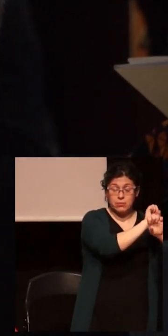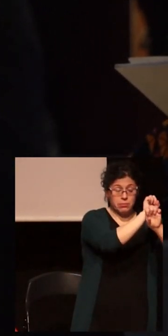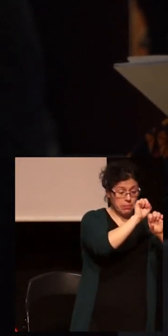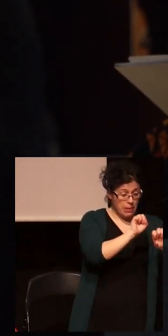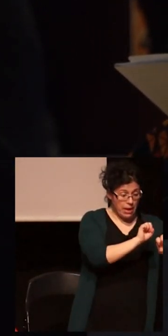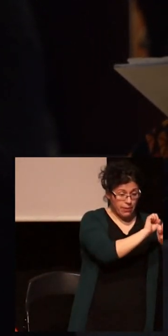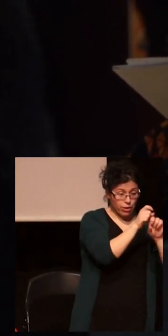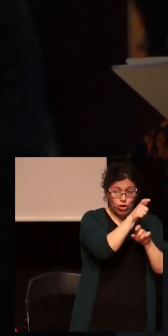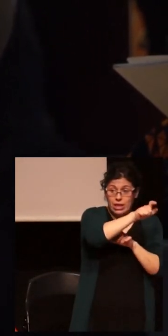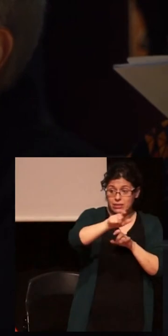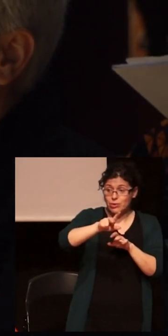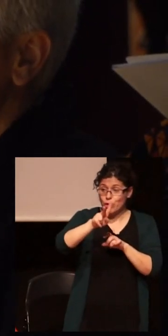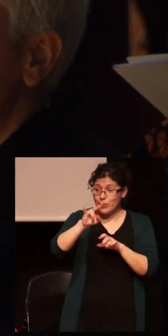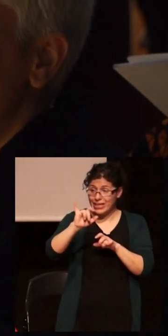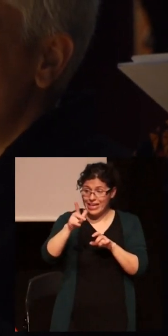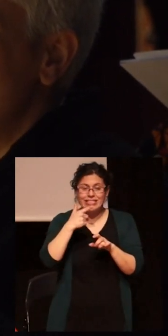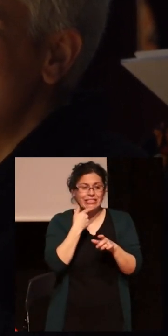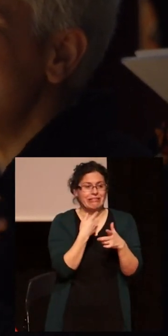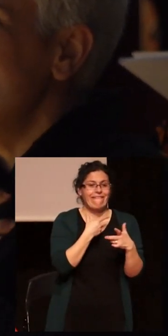yo tengo ganas de debatir eso en otro contexto.